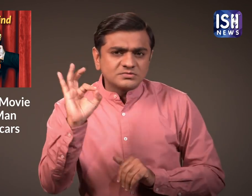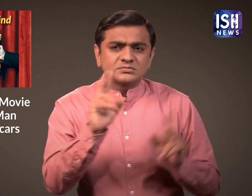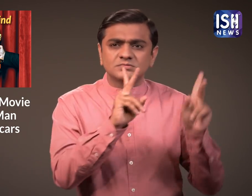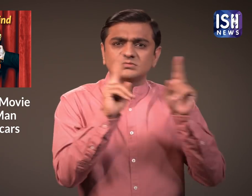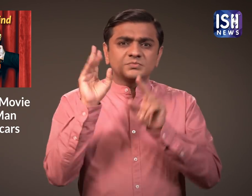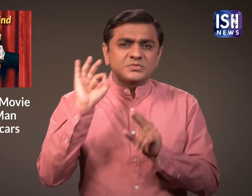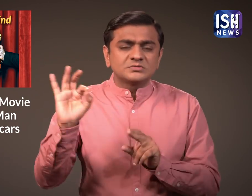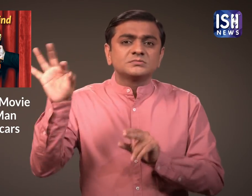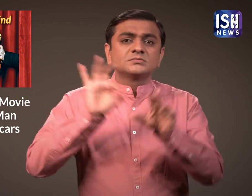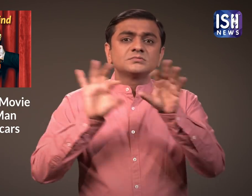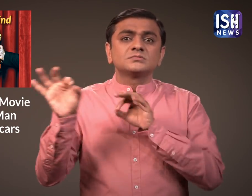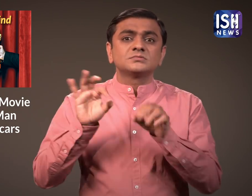है।